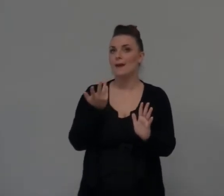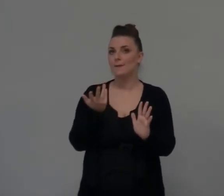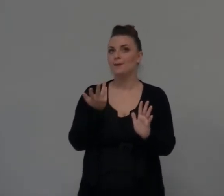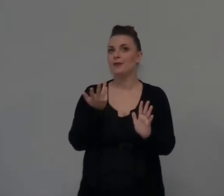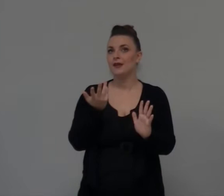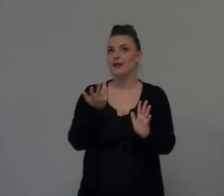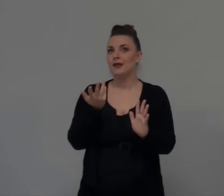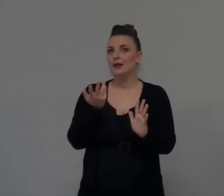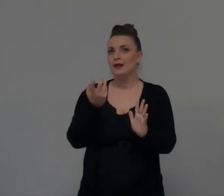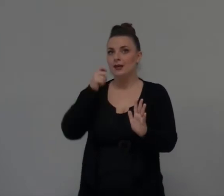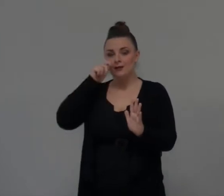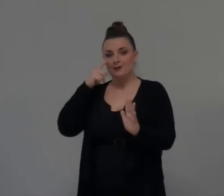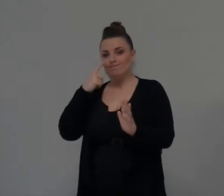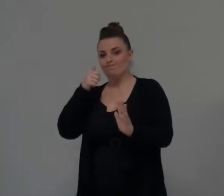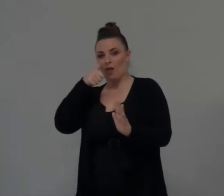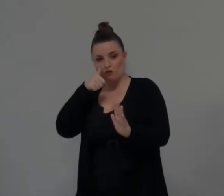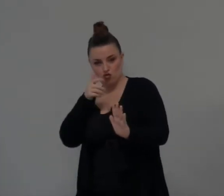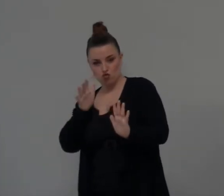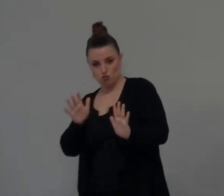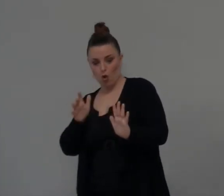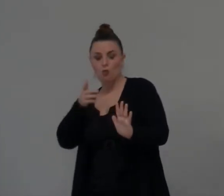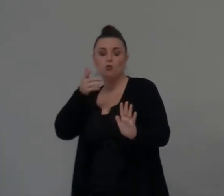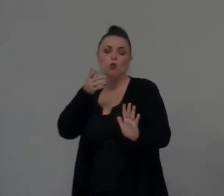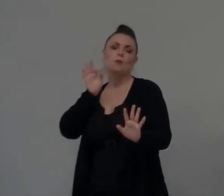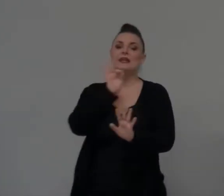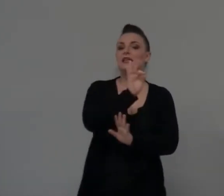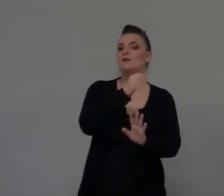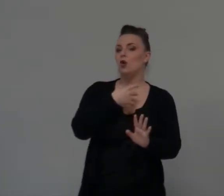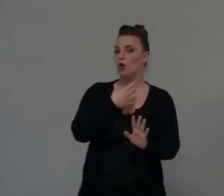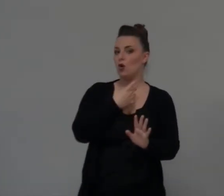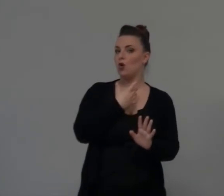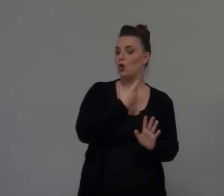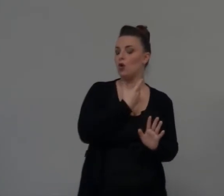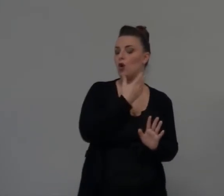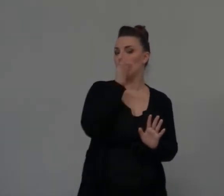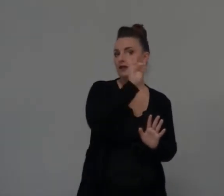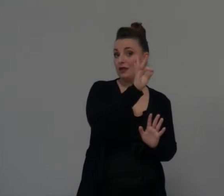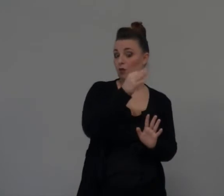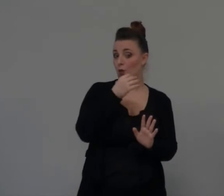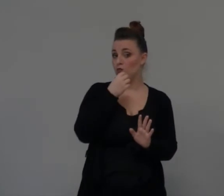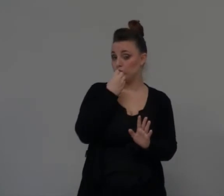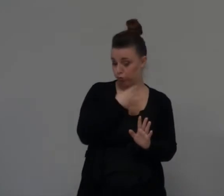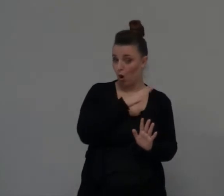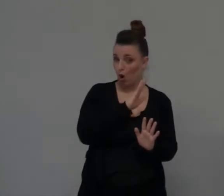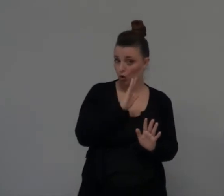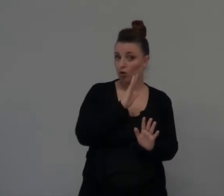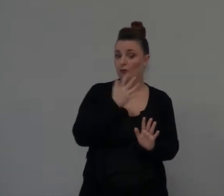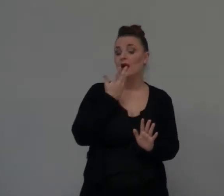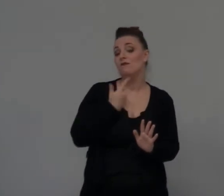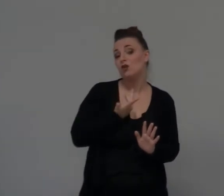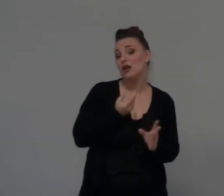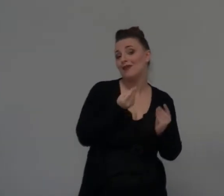suo profitto Con uno scopo Quello di dare Un tetto Di una casa E